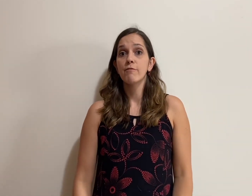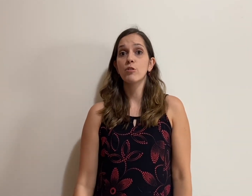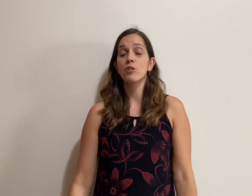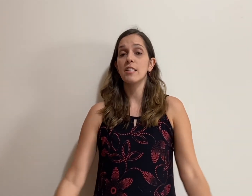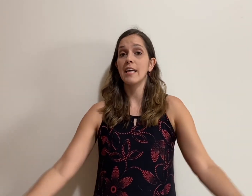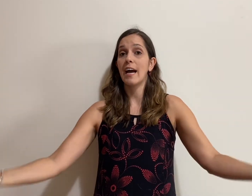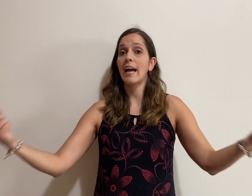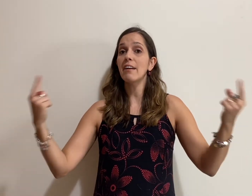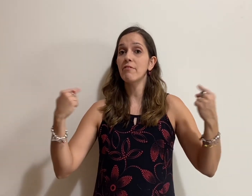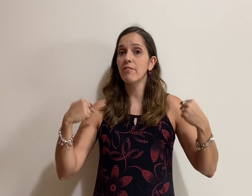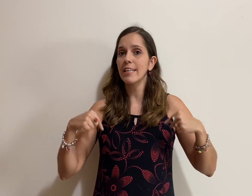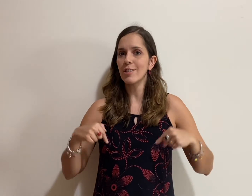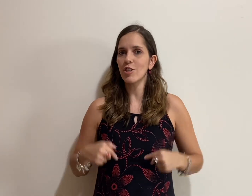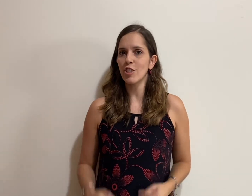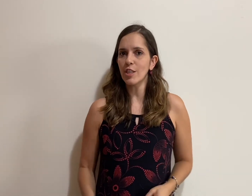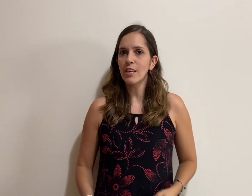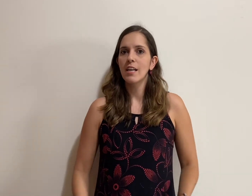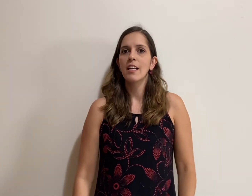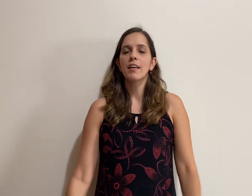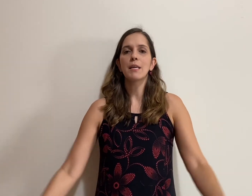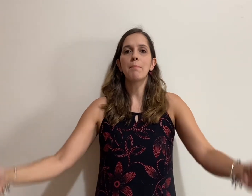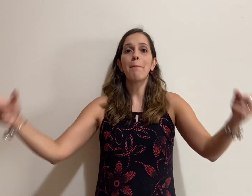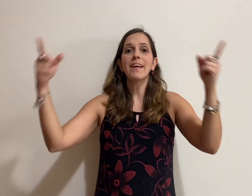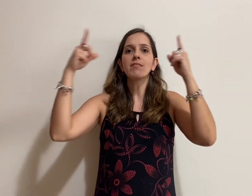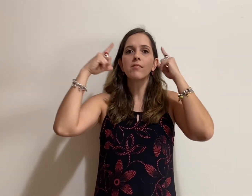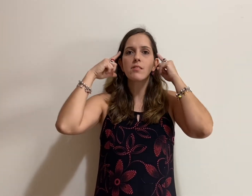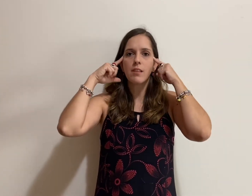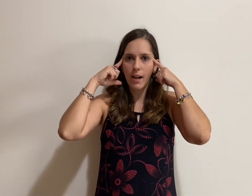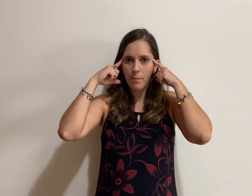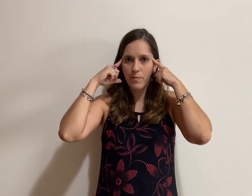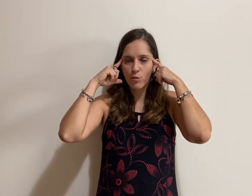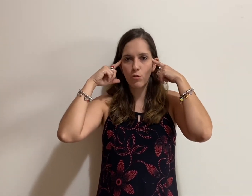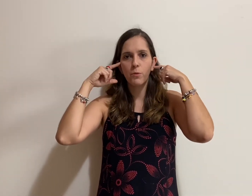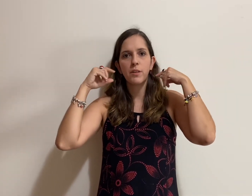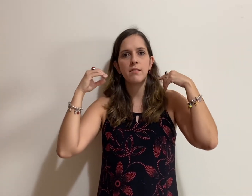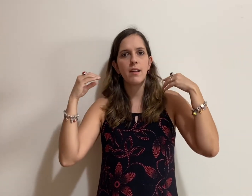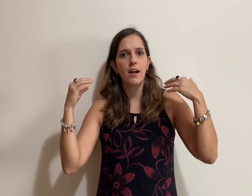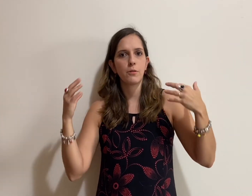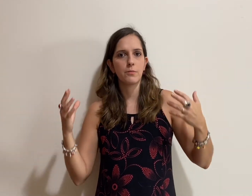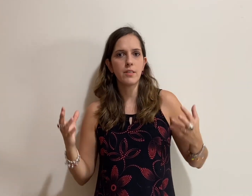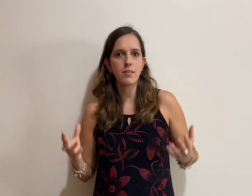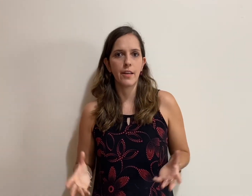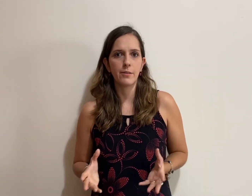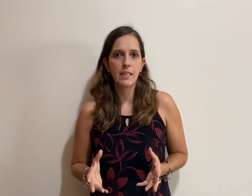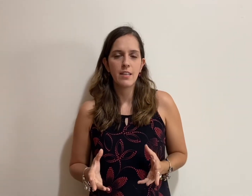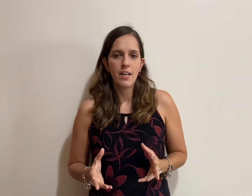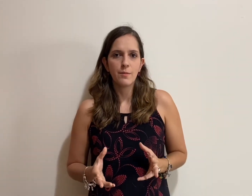você refletir e pensar sobre o que está acontecendo, tá?